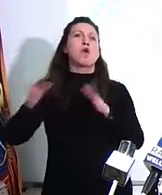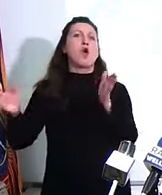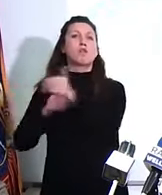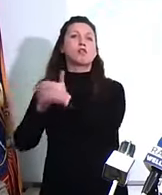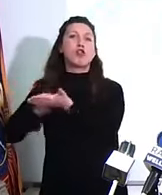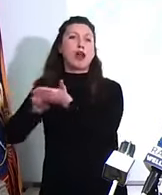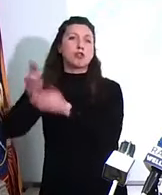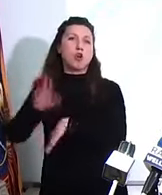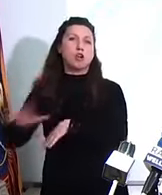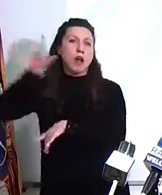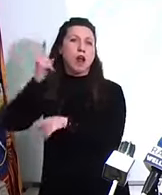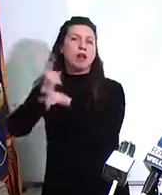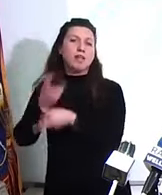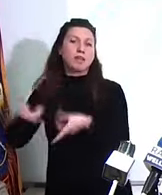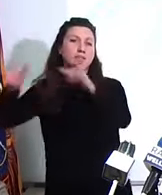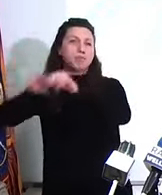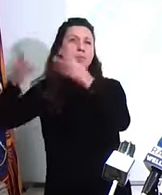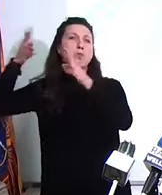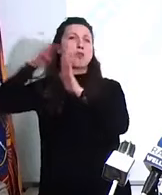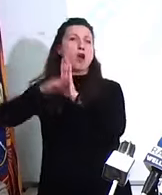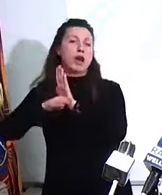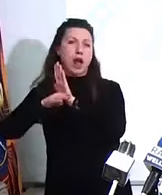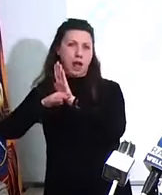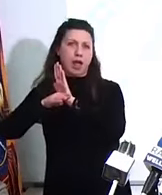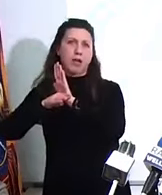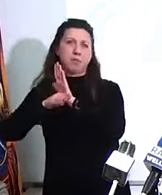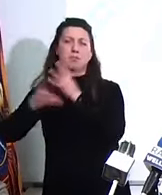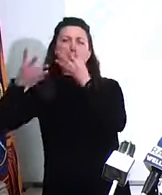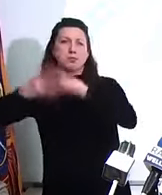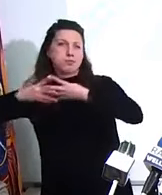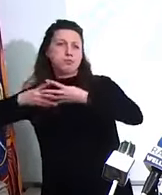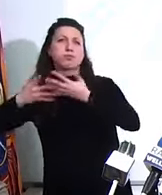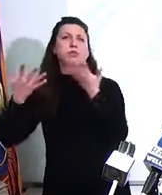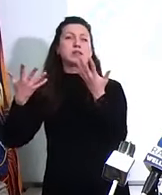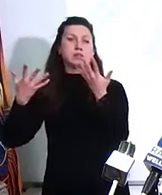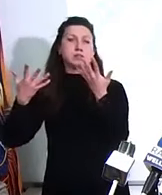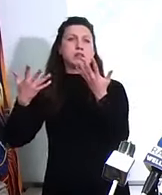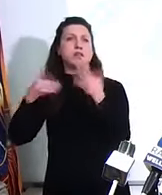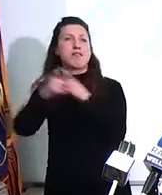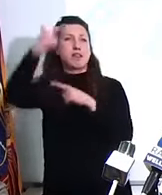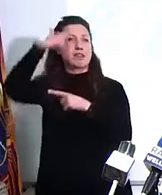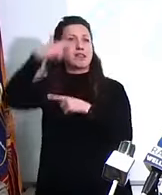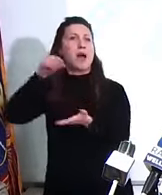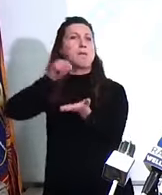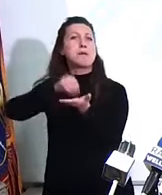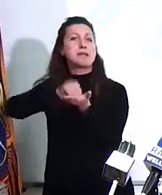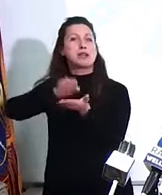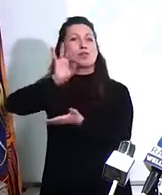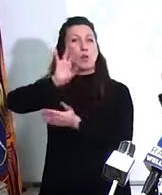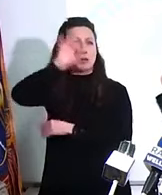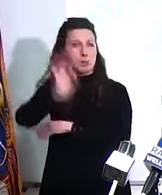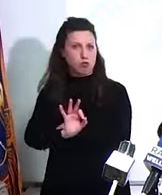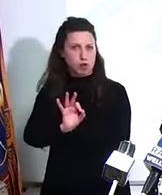parte in presenza. Voi sapete che la presenza è prevista dal 50%, no? In presenza il 50% a casa, fino a un